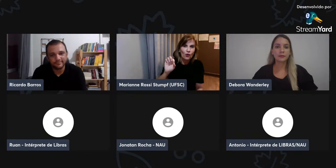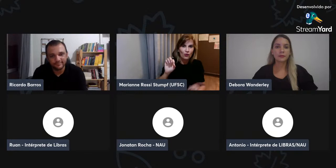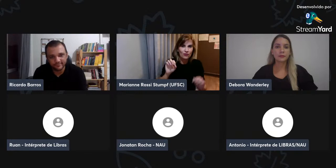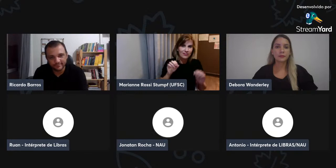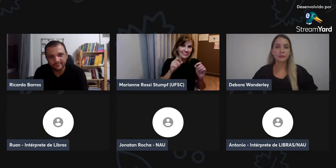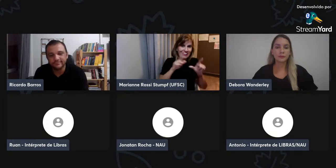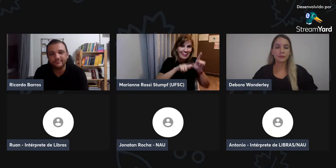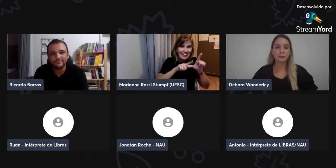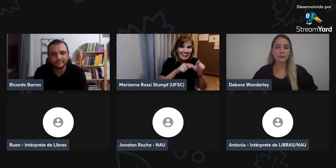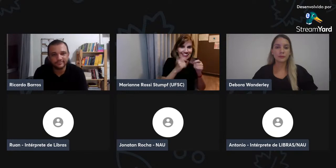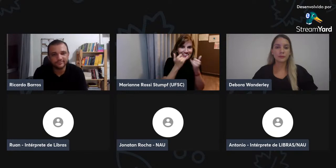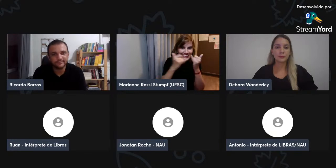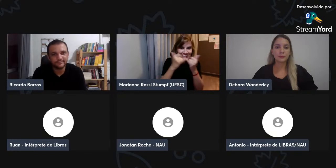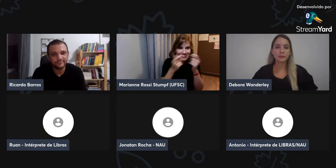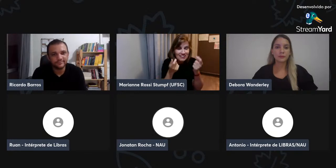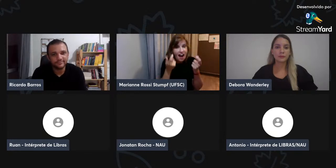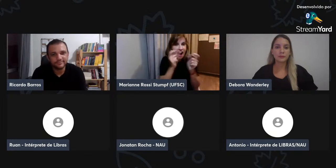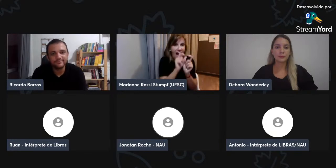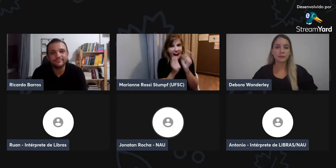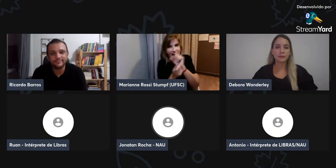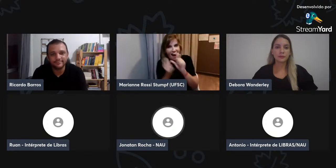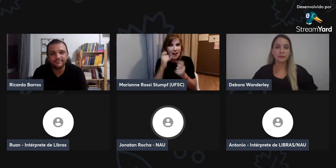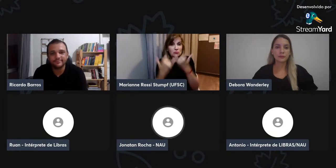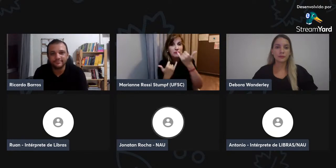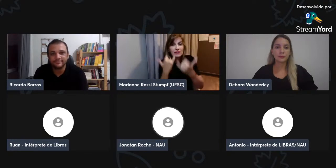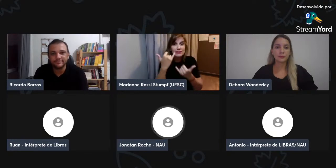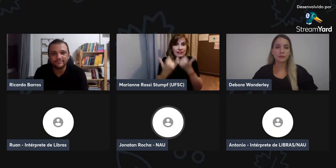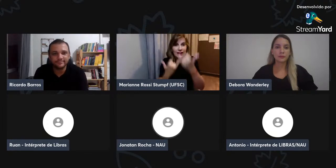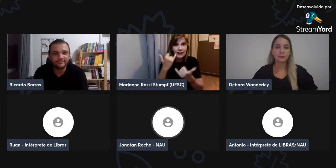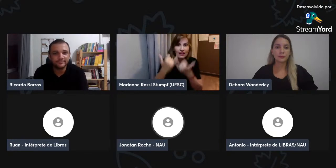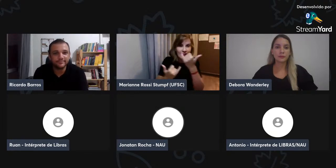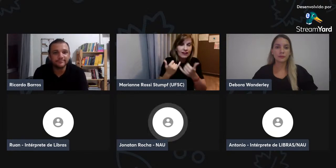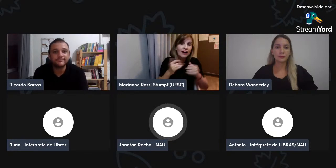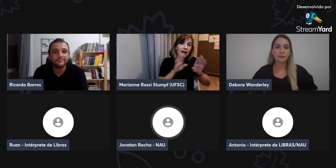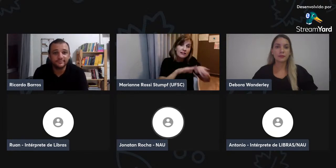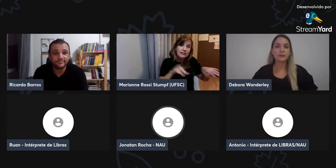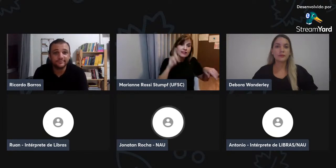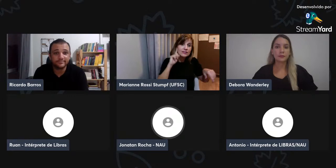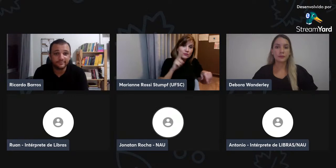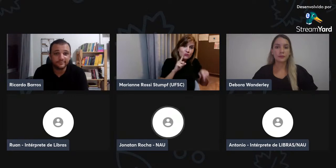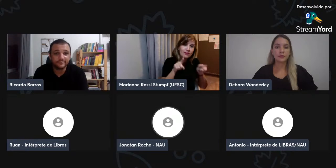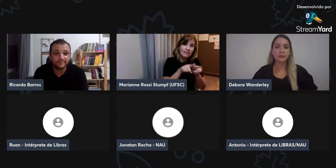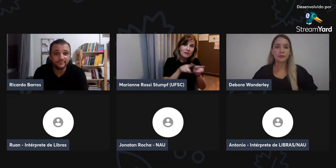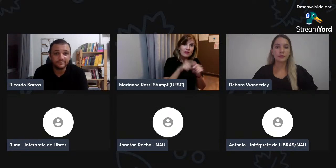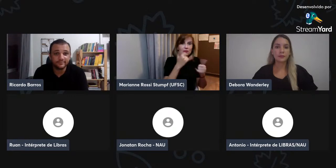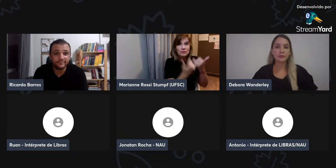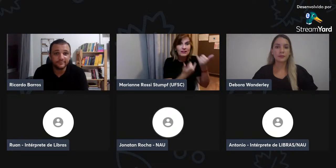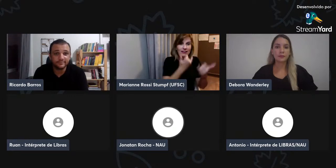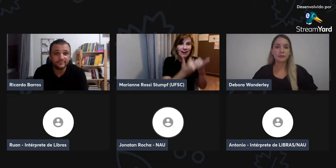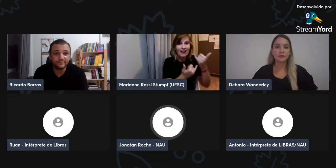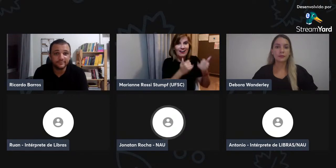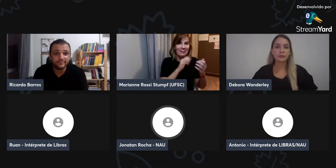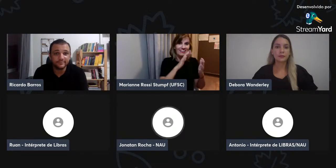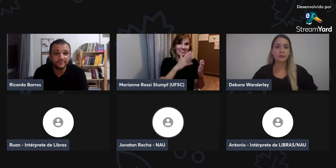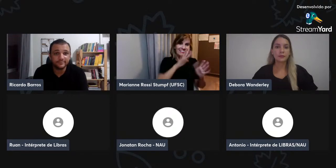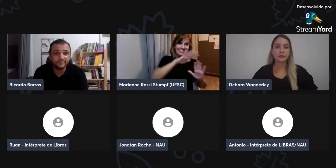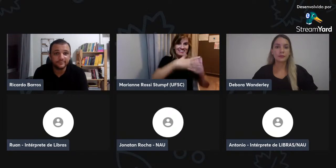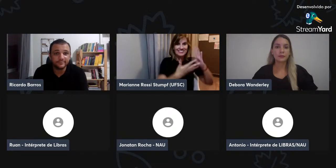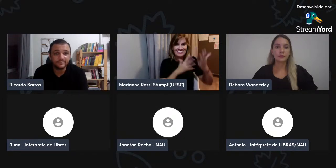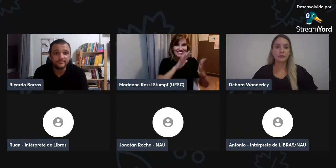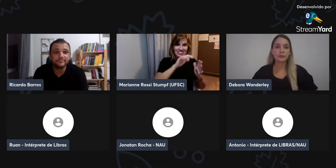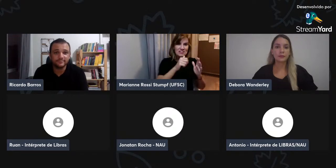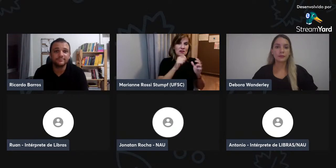então, por exemplo, as letras simples, né, palavras simples, bola, oba, então, brincadeiras,